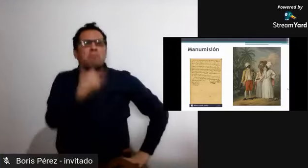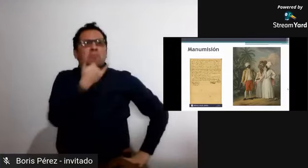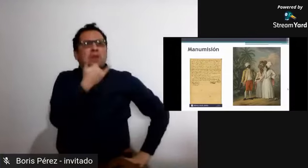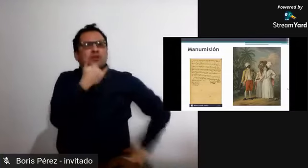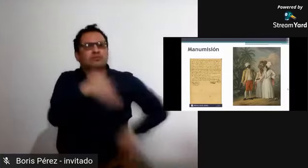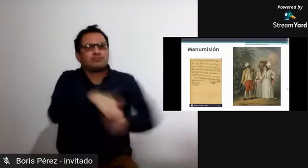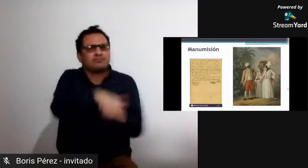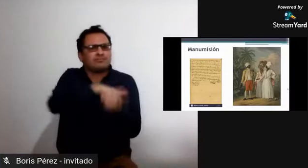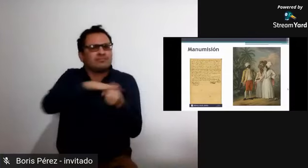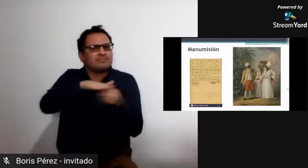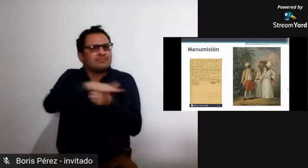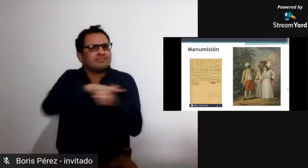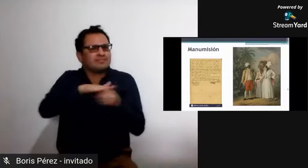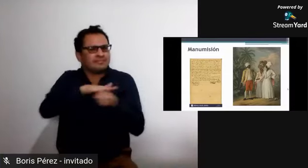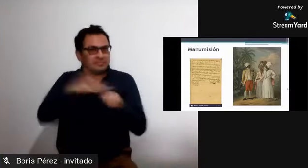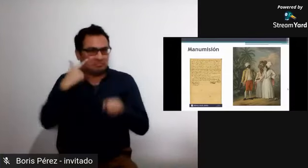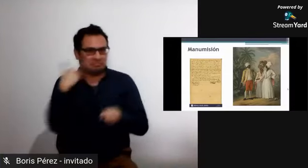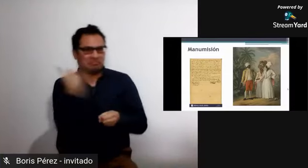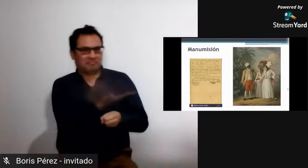libertad de sus hijos.